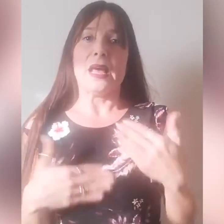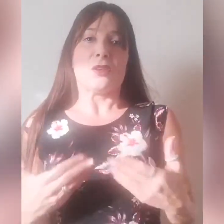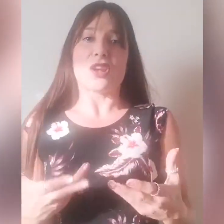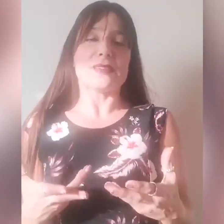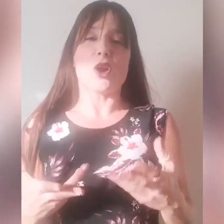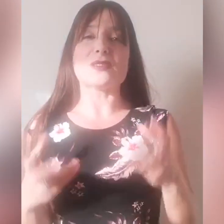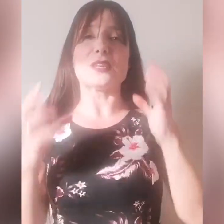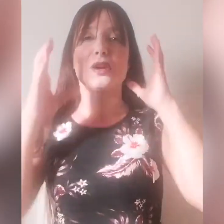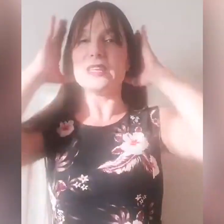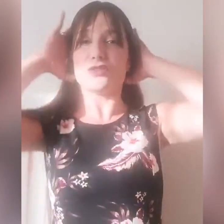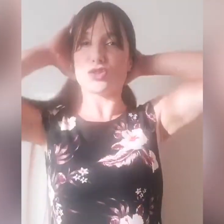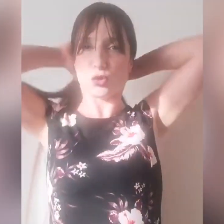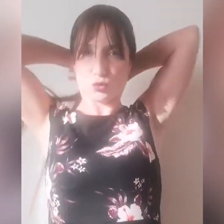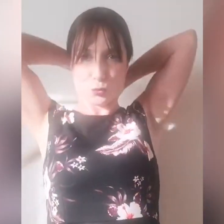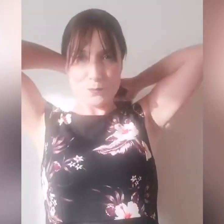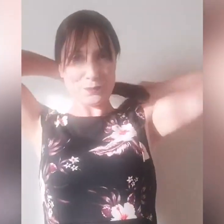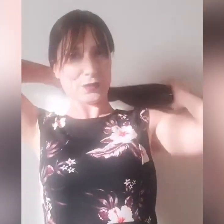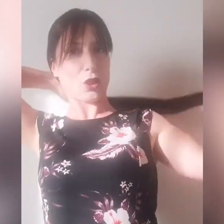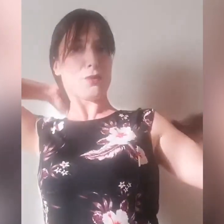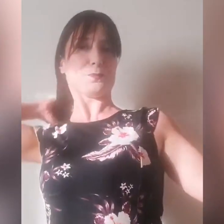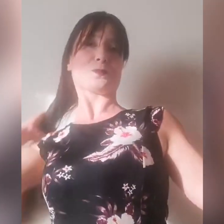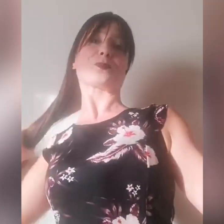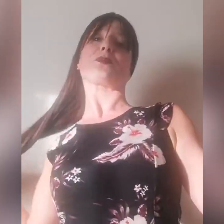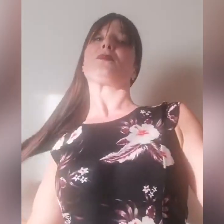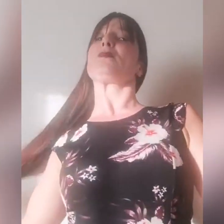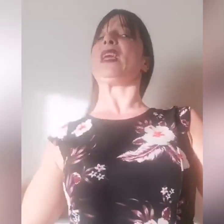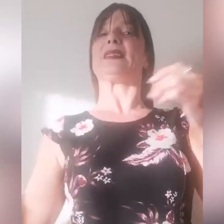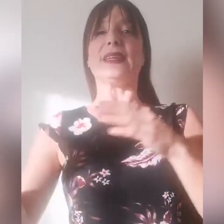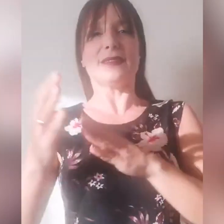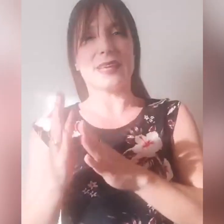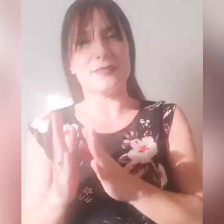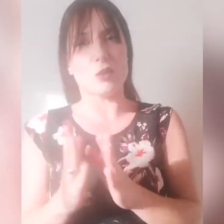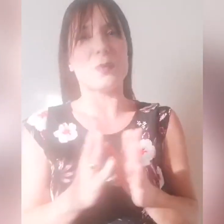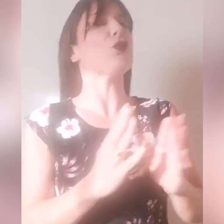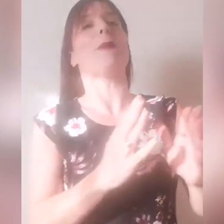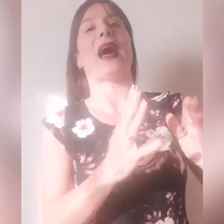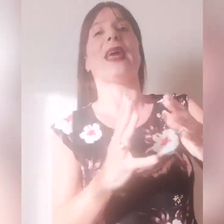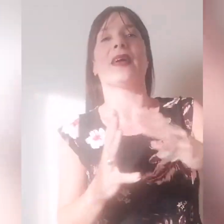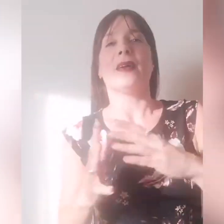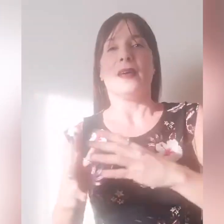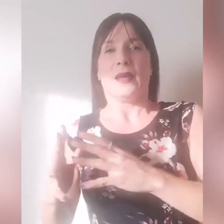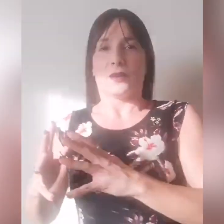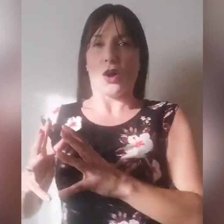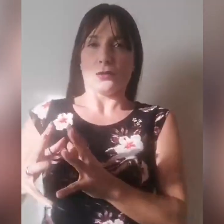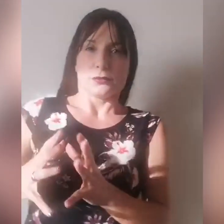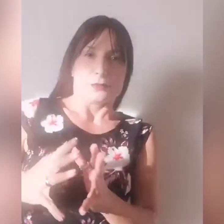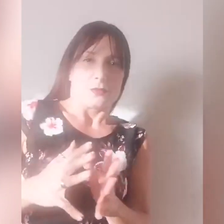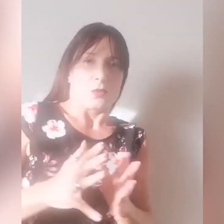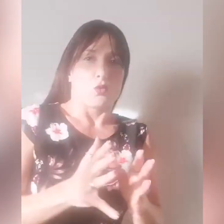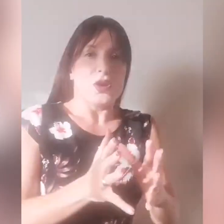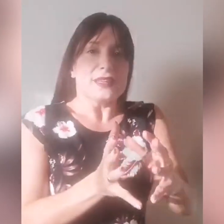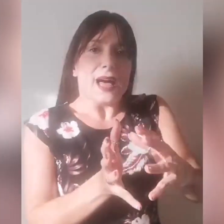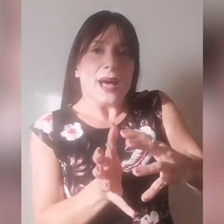certe cose non le dici solo tu, no? Senti che Dio, bene o male, no? Guida